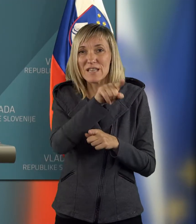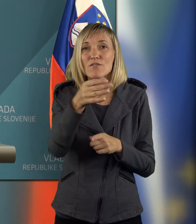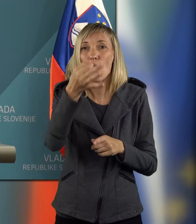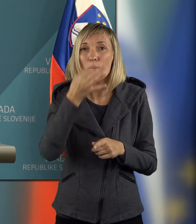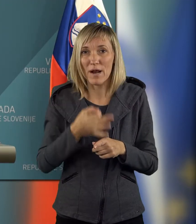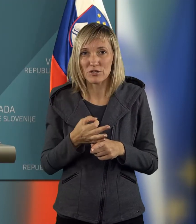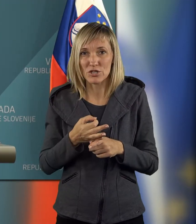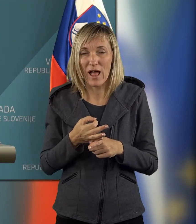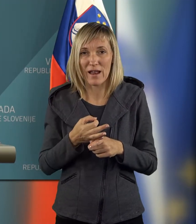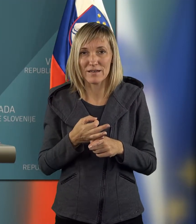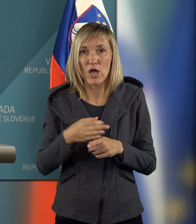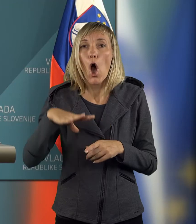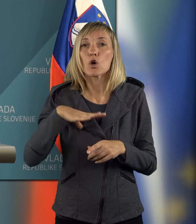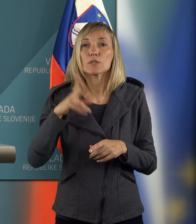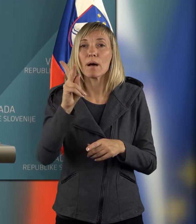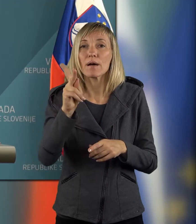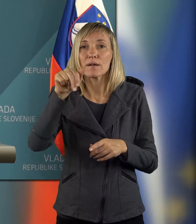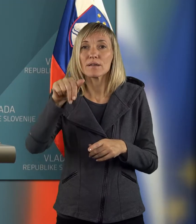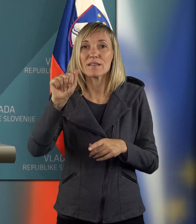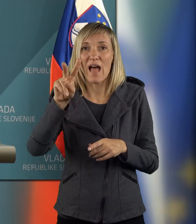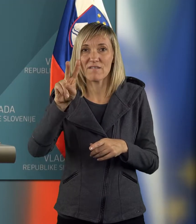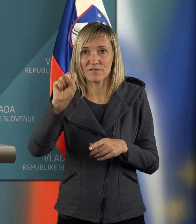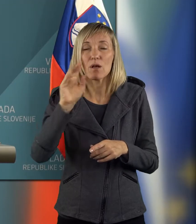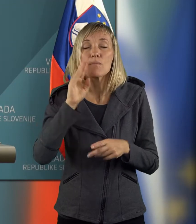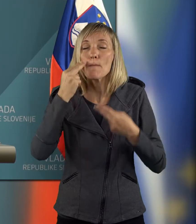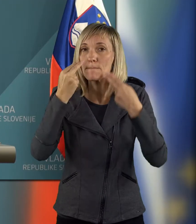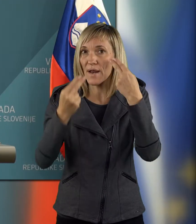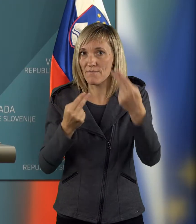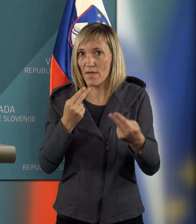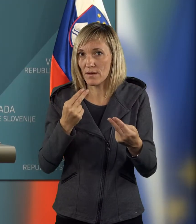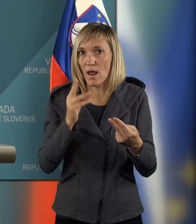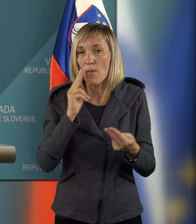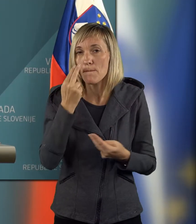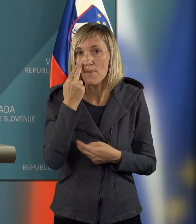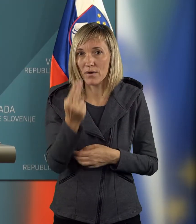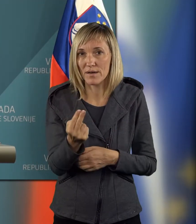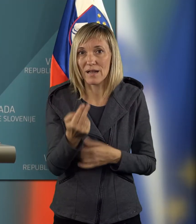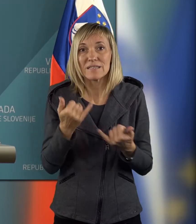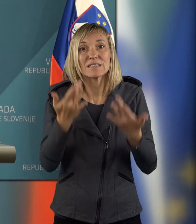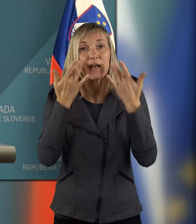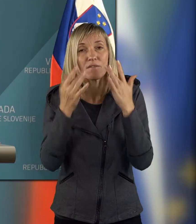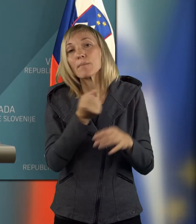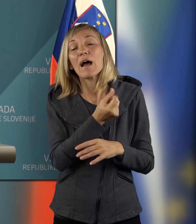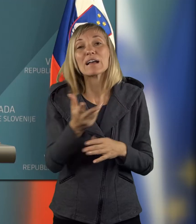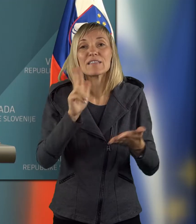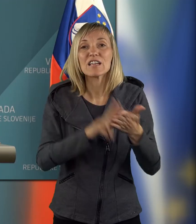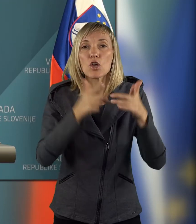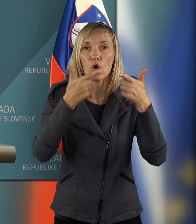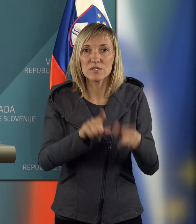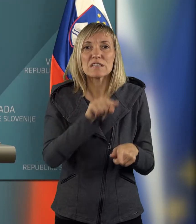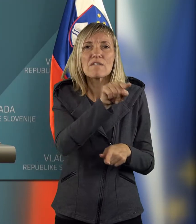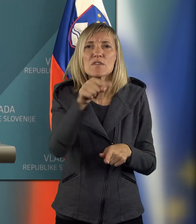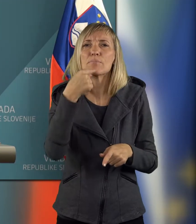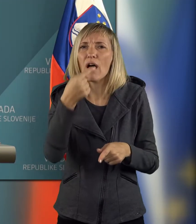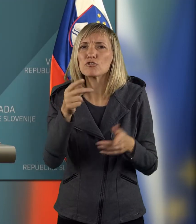vprašala, gospa Knaus, bom pogledala, preverla, zdaj ne vemo, o katerih koncesionari